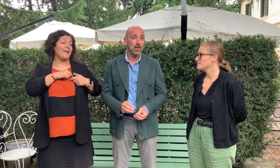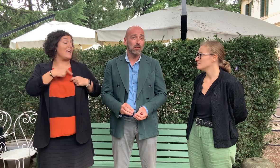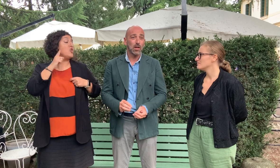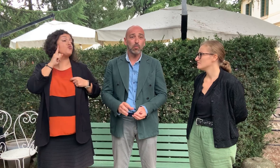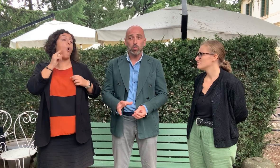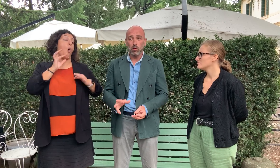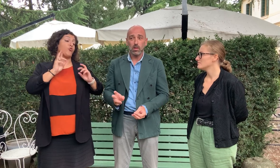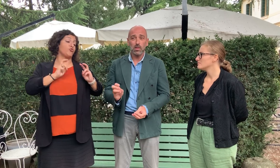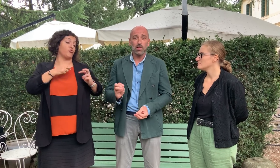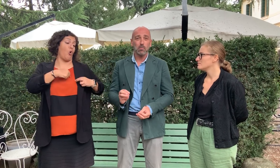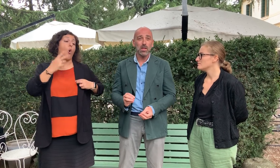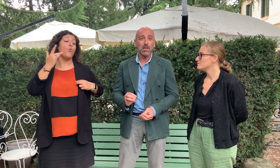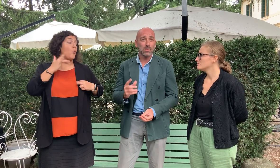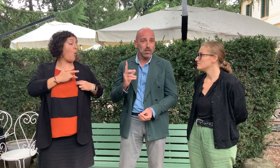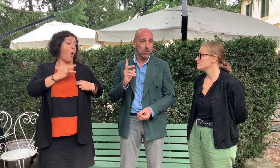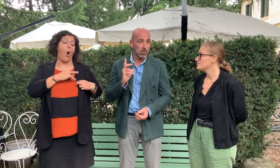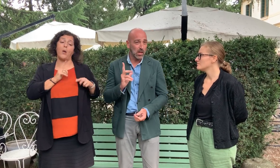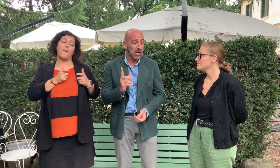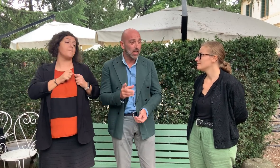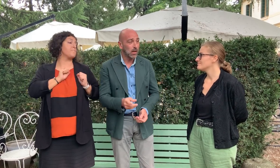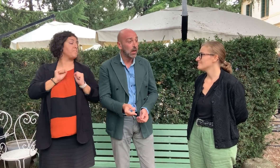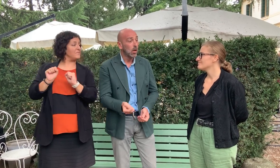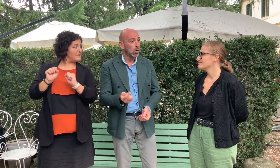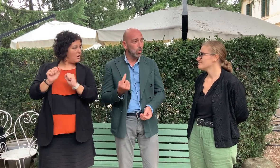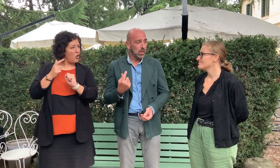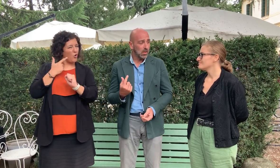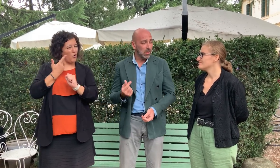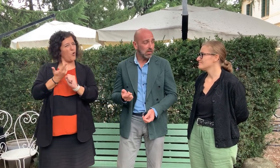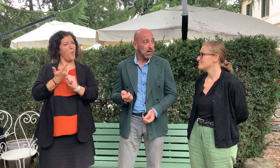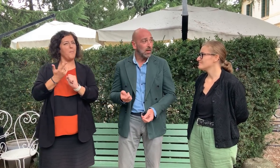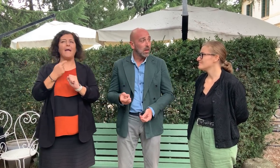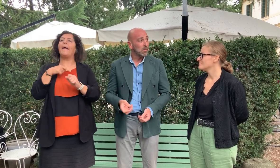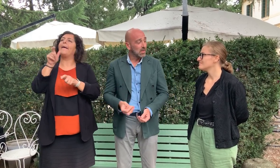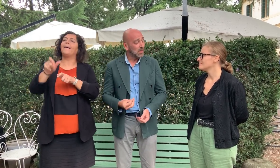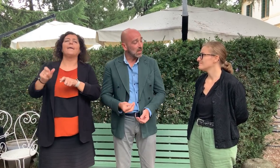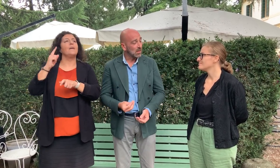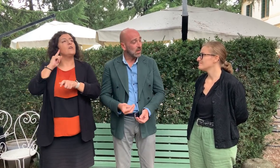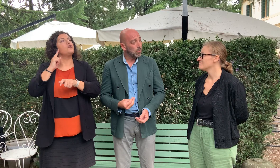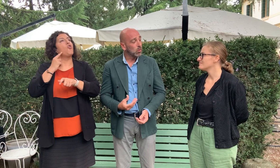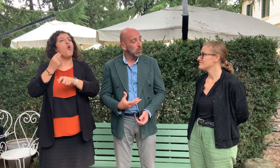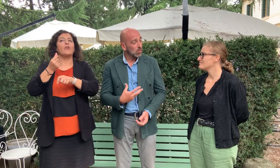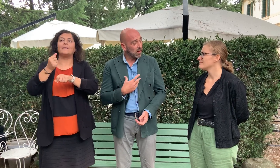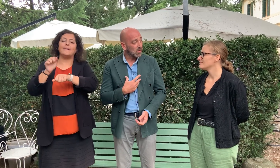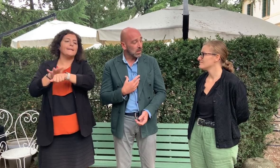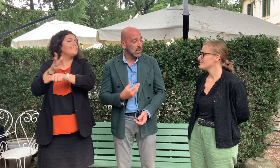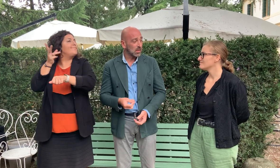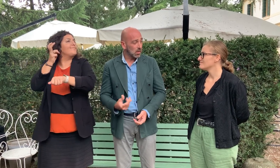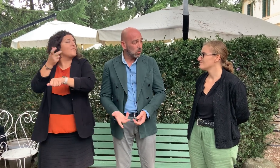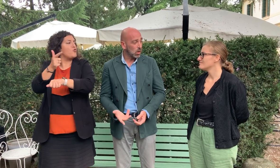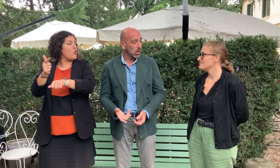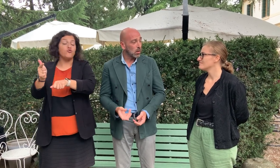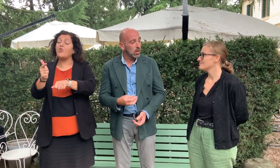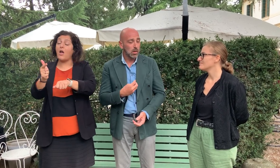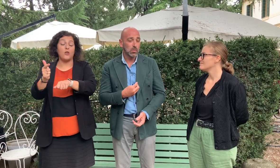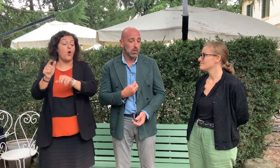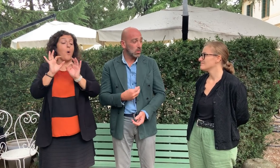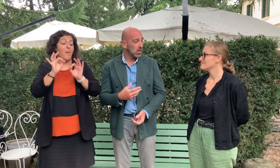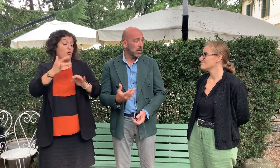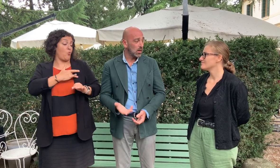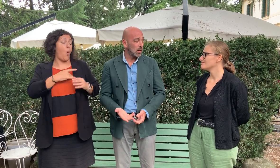di avere appunto una disabilità sensoriale, uditeva, ma si tratta appunto di una credezza del cuore, quindi di una sordità nel